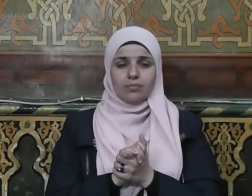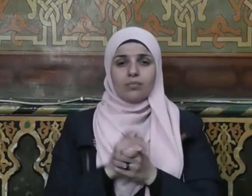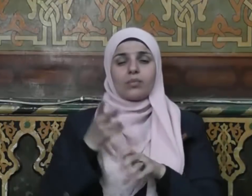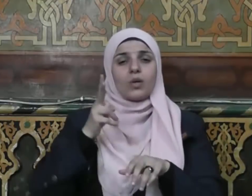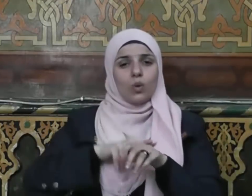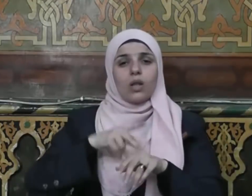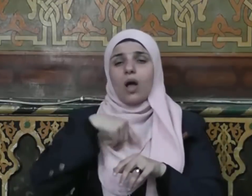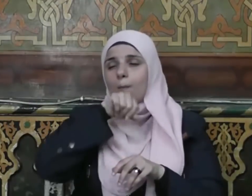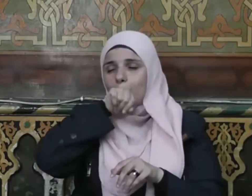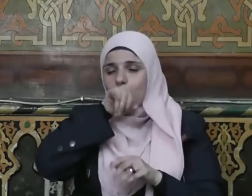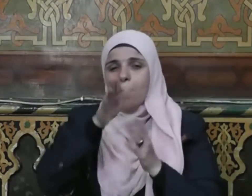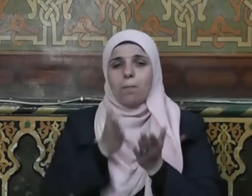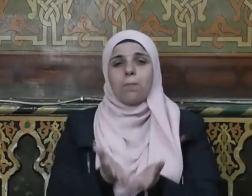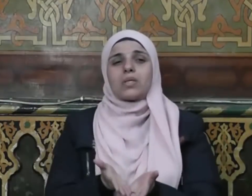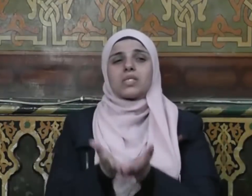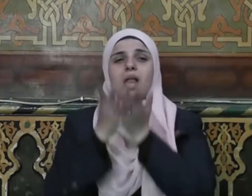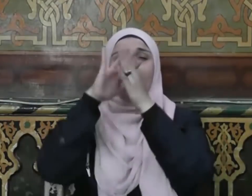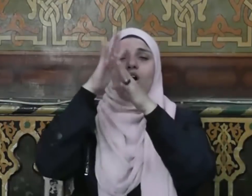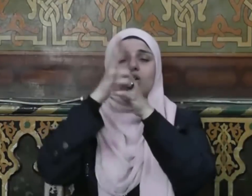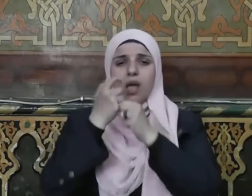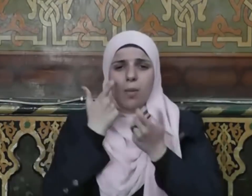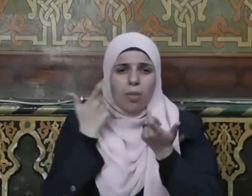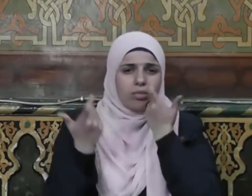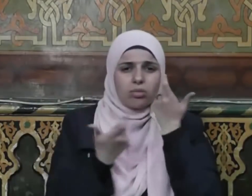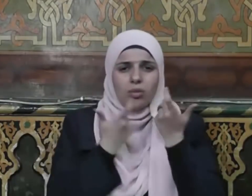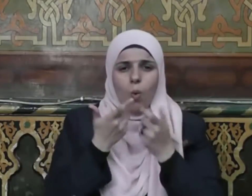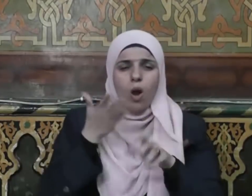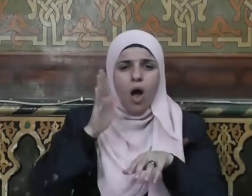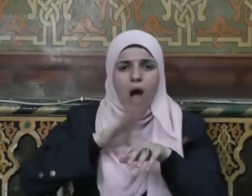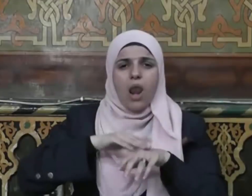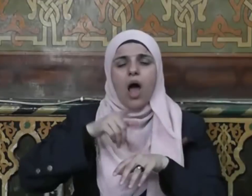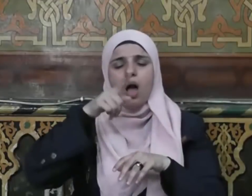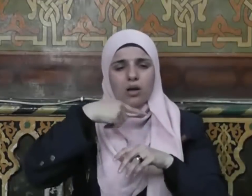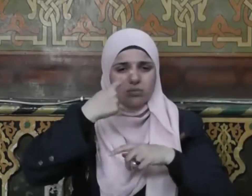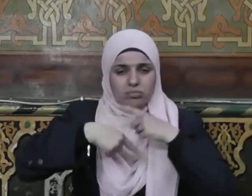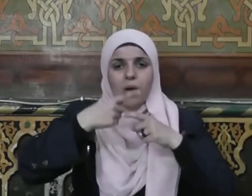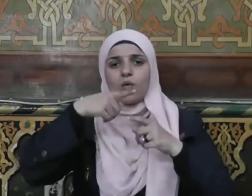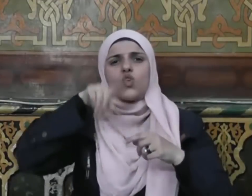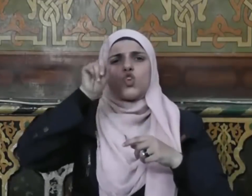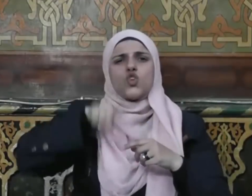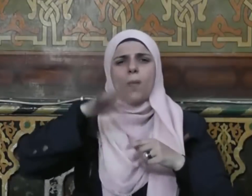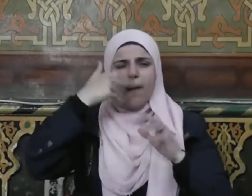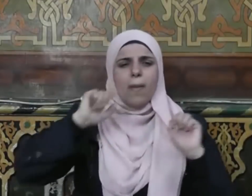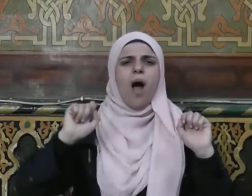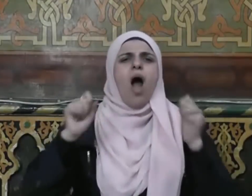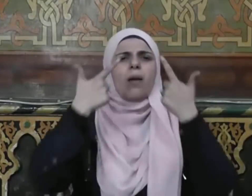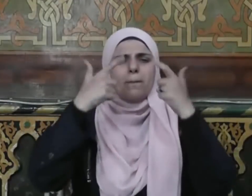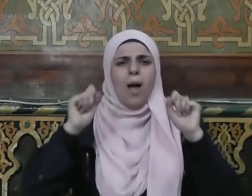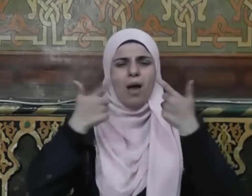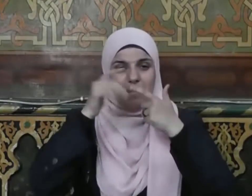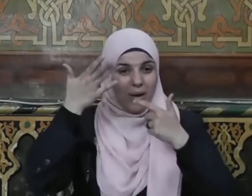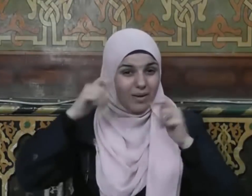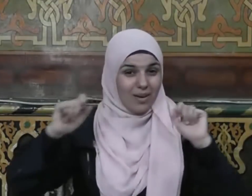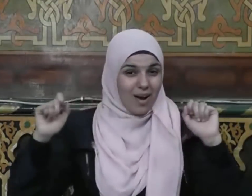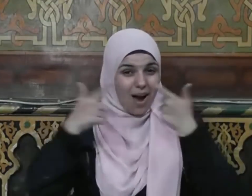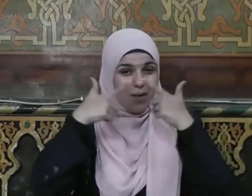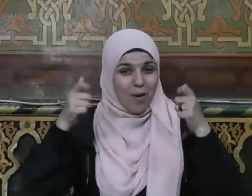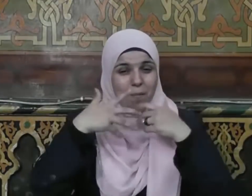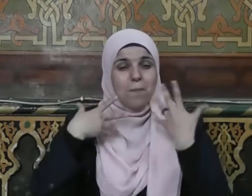وتفقد النبي صلى الله عليه وسلم أصحابه يوما بعد انتهاء إحدى المواقع التي كانت